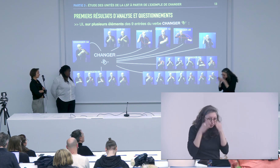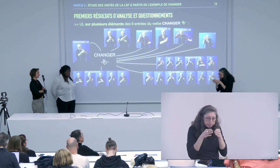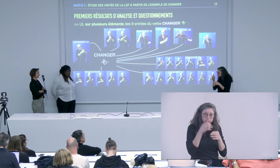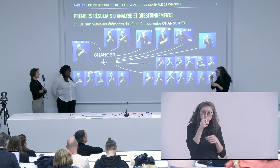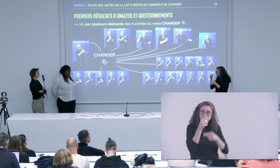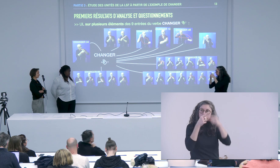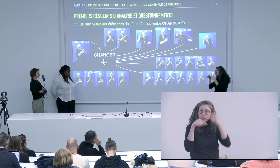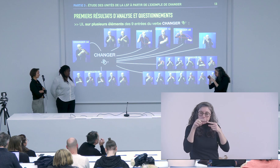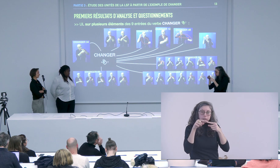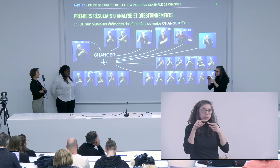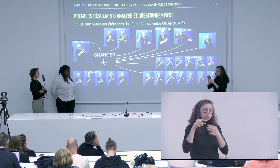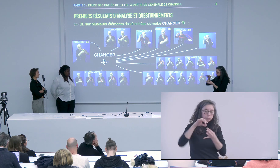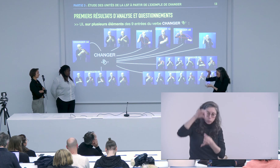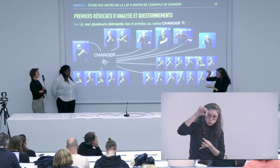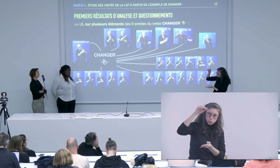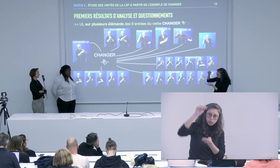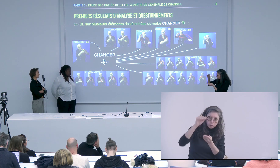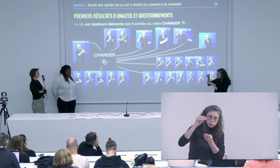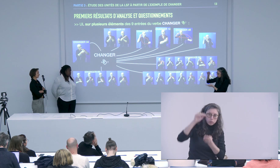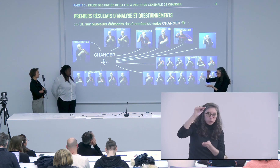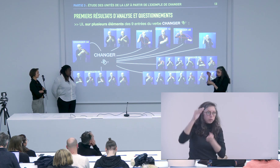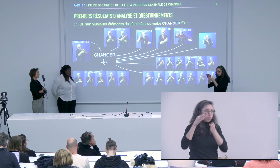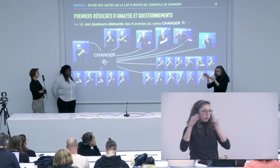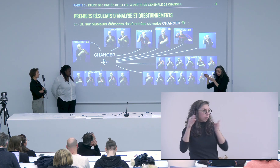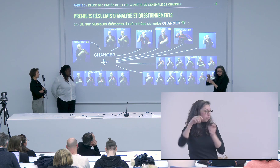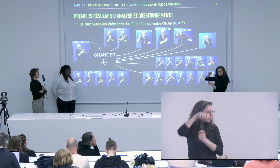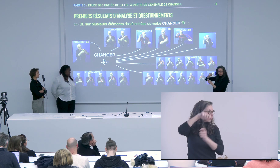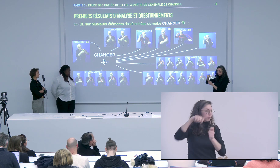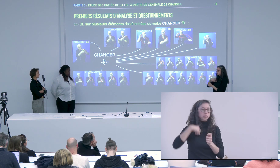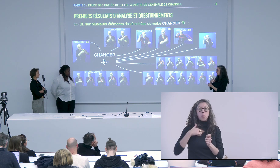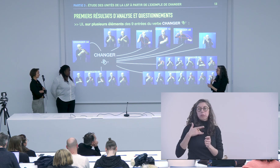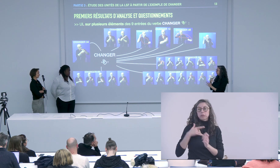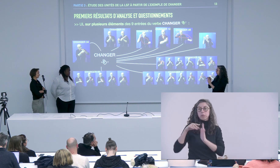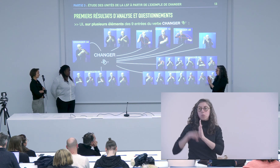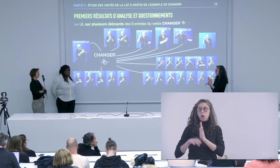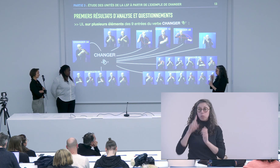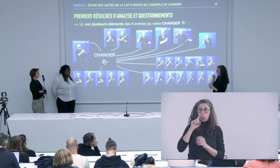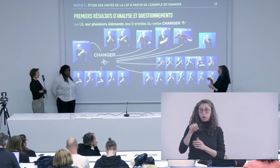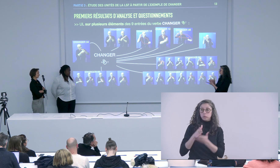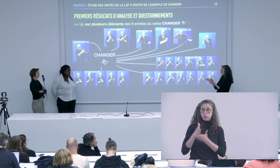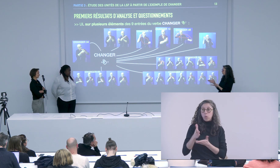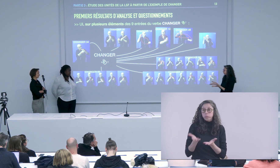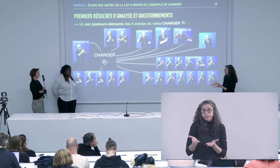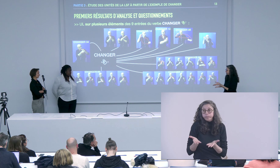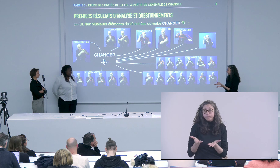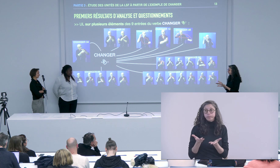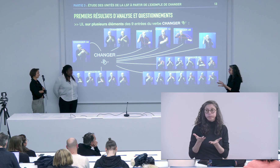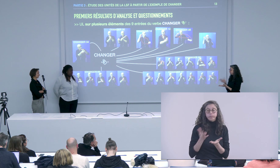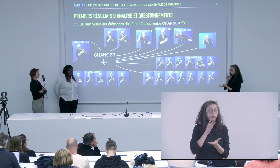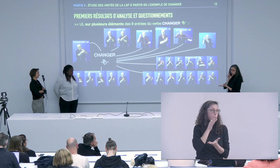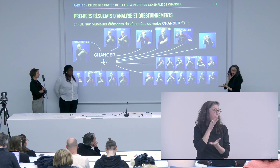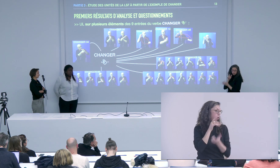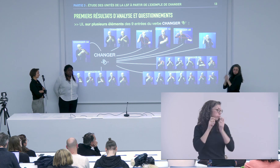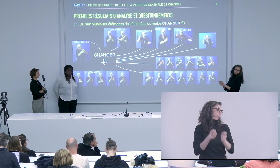pas de me focaliser sur un signe en particulier d'en faire des mesures de hauteur largeur profondeur par exemple